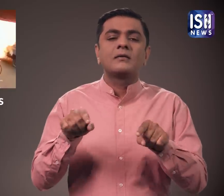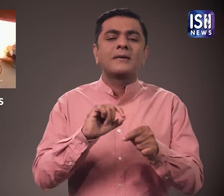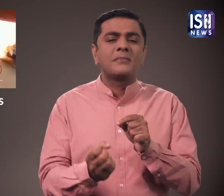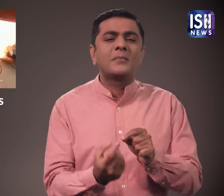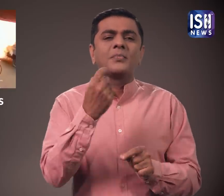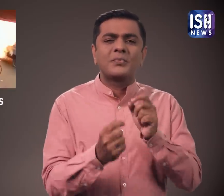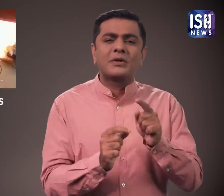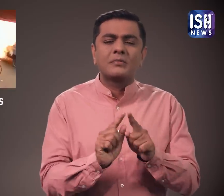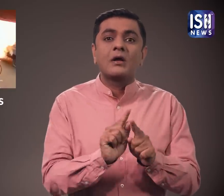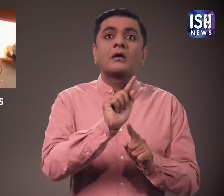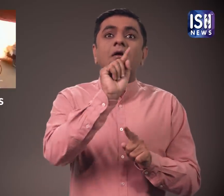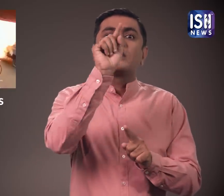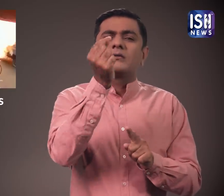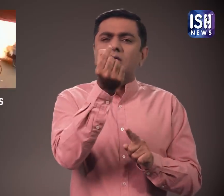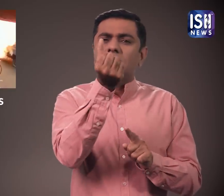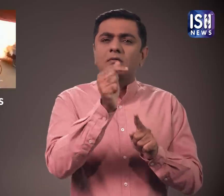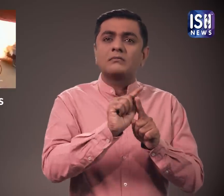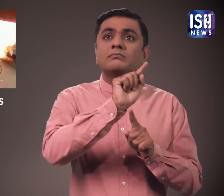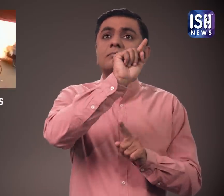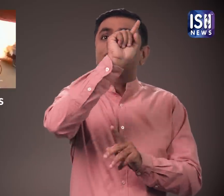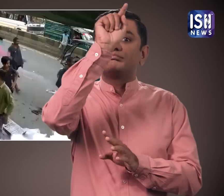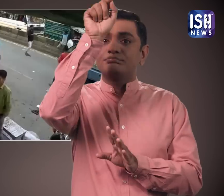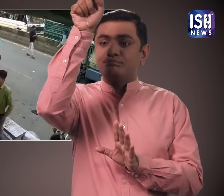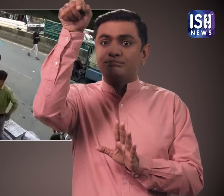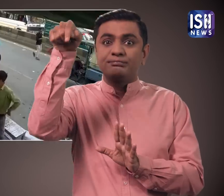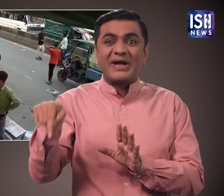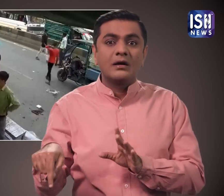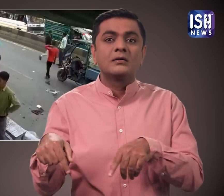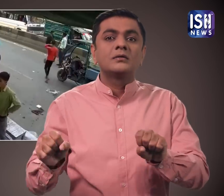अचनक पटाकों में से एक पटाका इन रिक्षा पर गिर गया